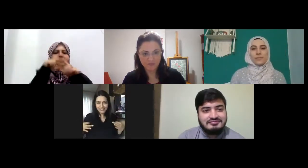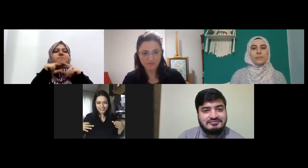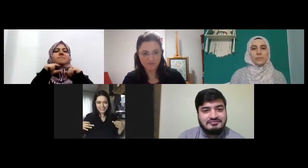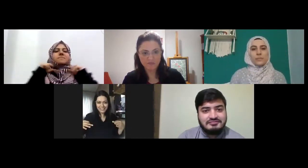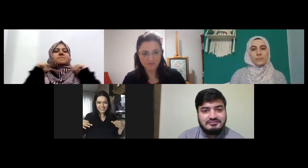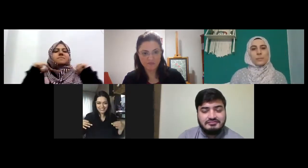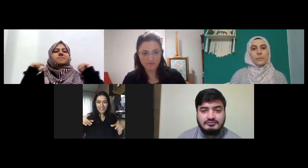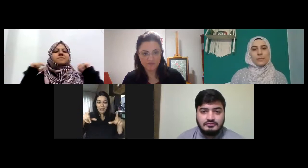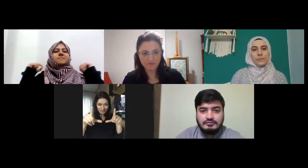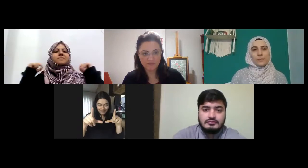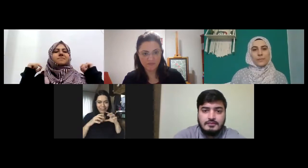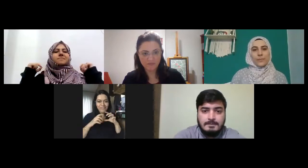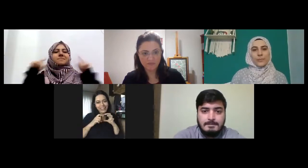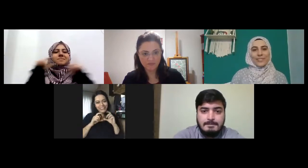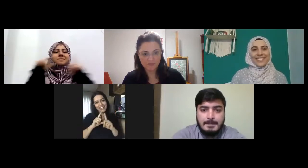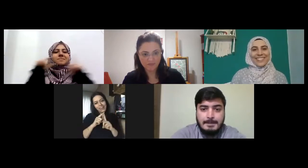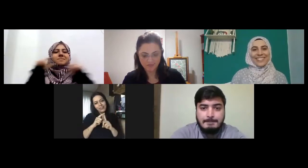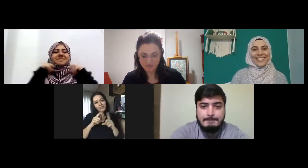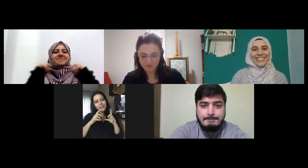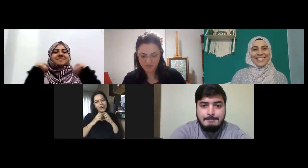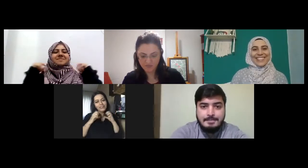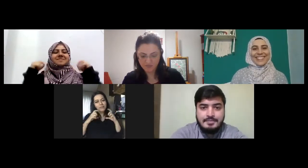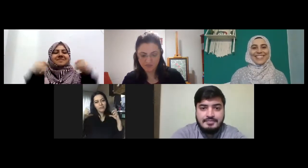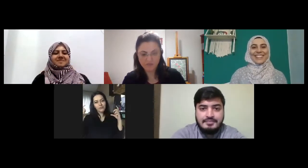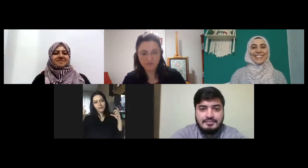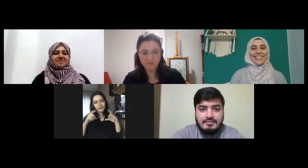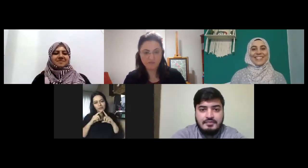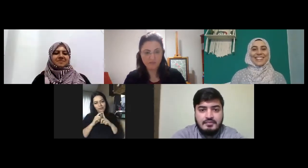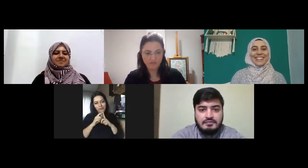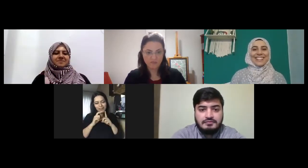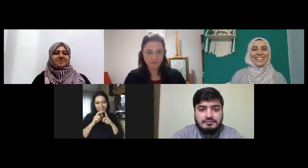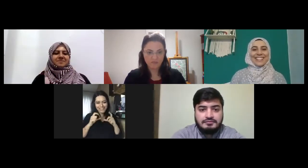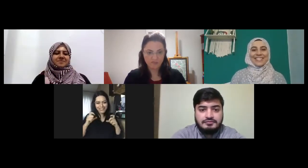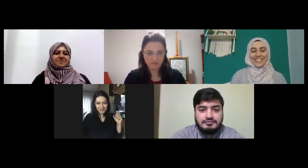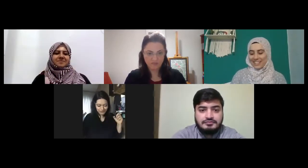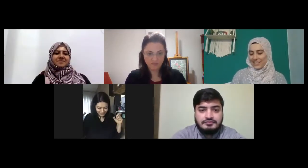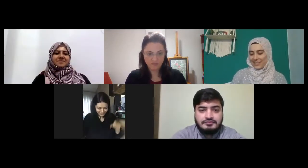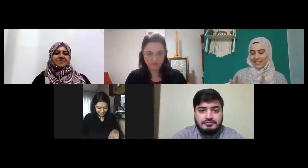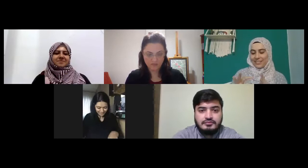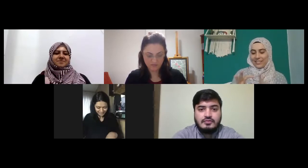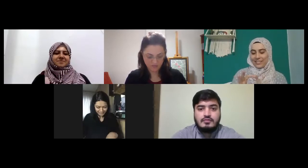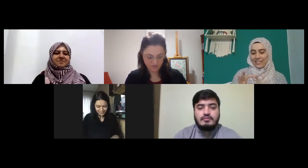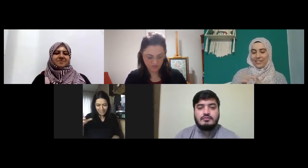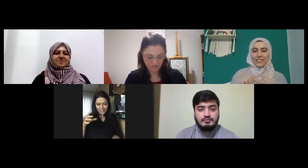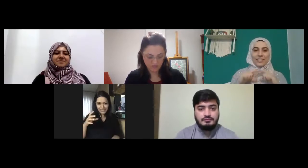damat evet d harfi artı papyon çiziyorum harika zeynep eee hala